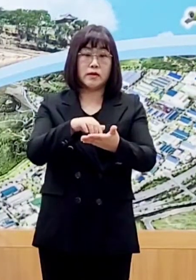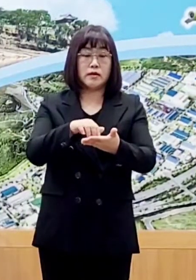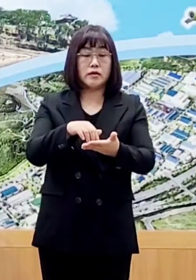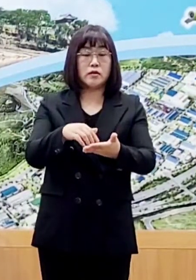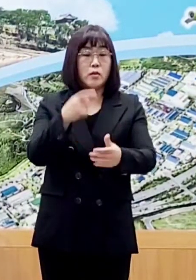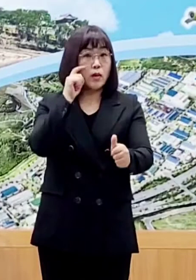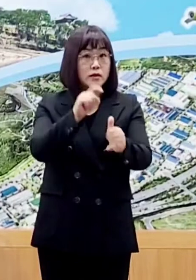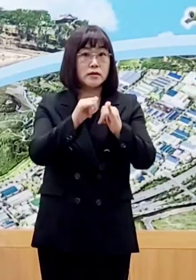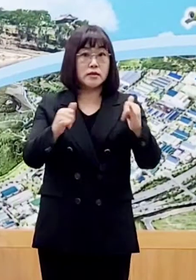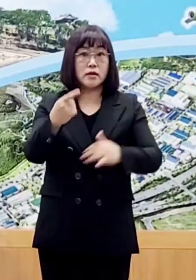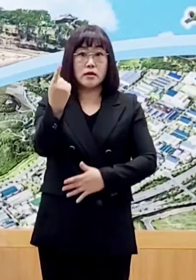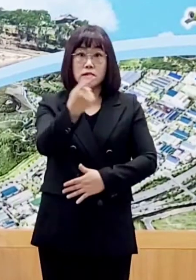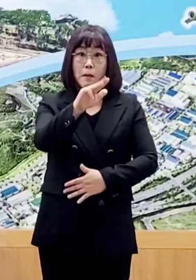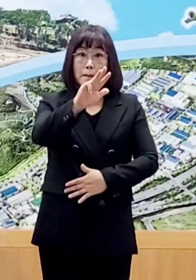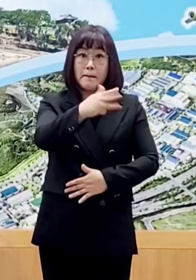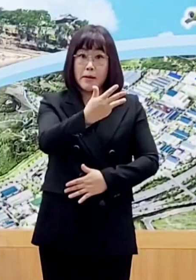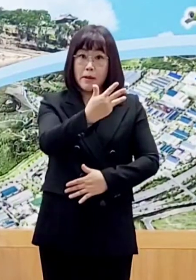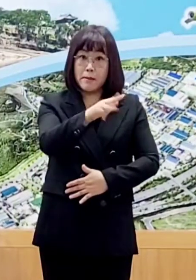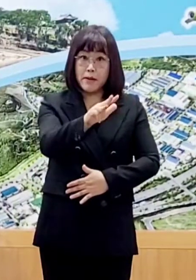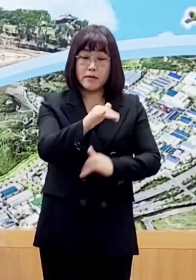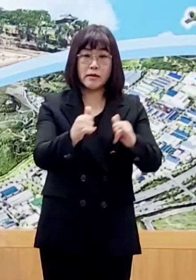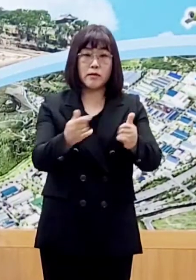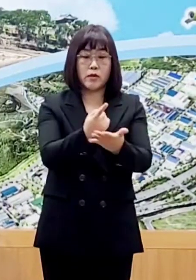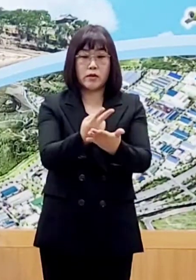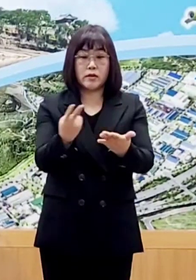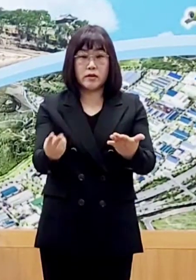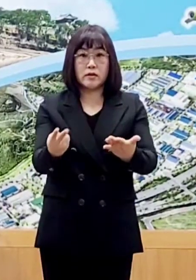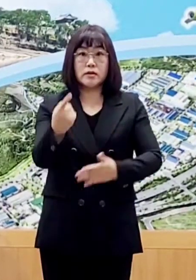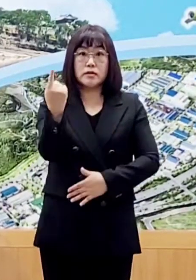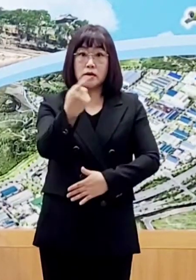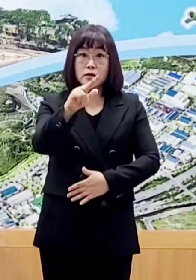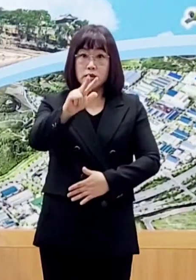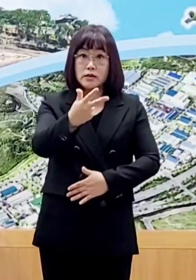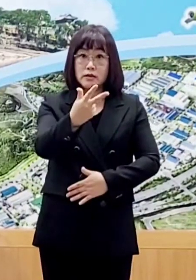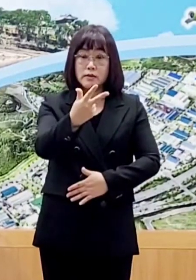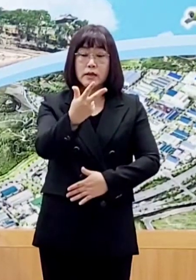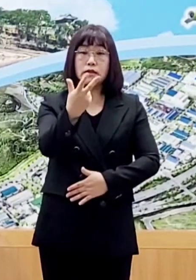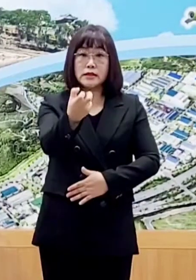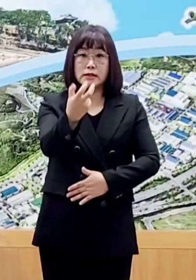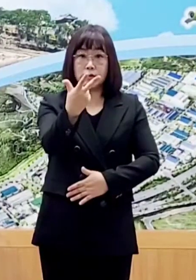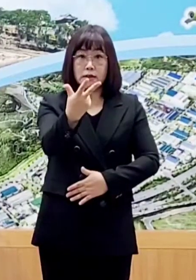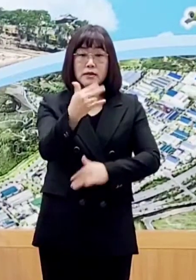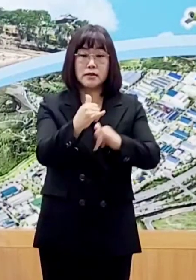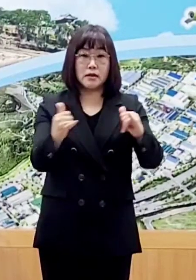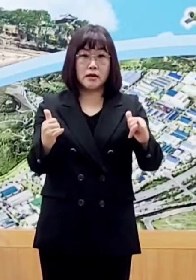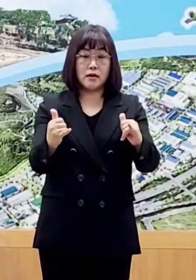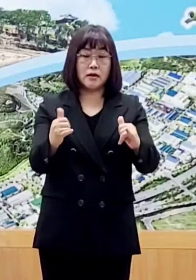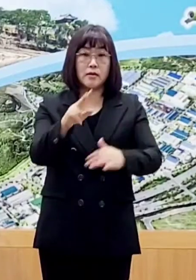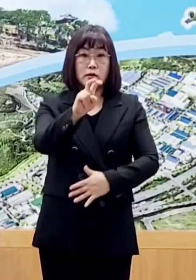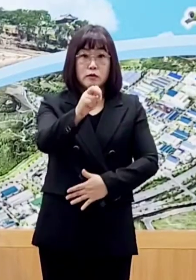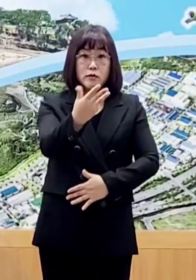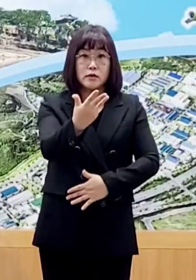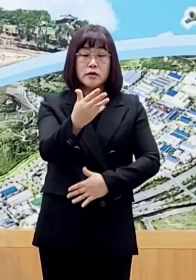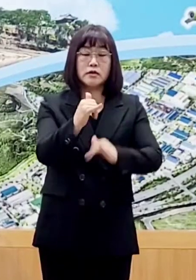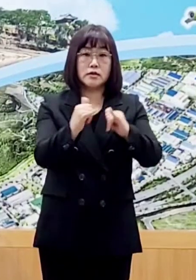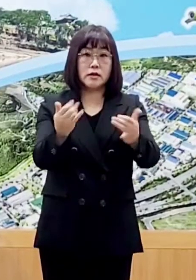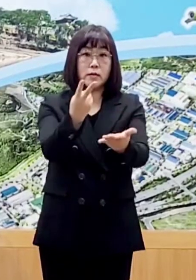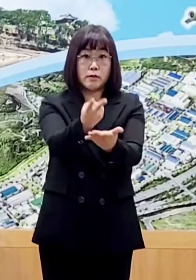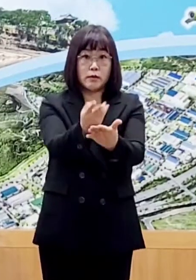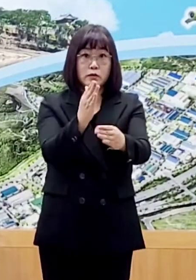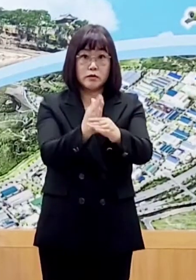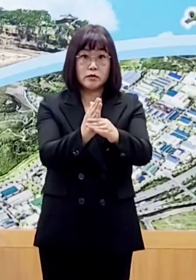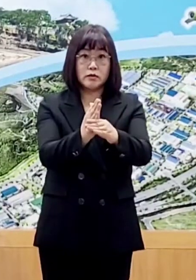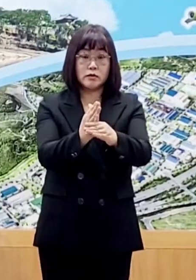누적 확진자는 1808명이고 완치자는 1777명이며 28명은 입원